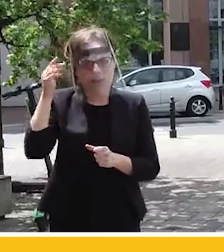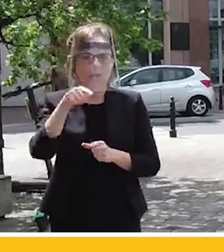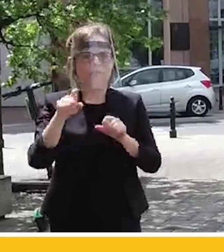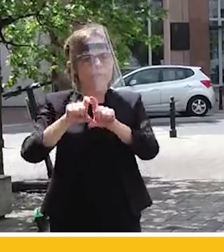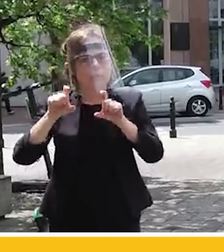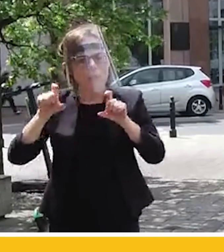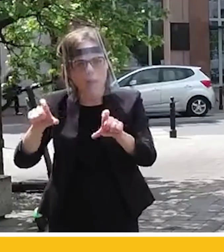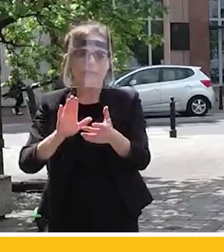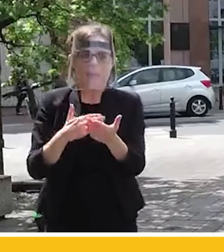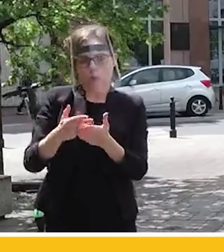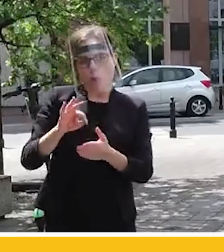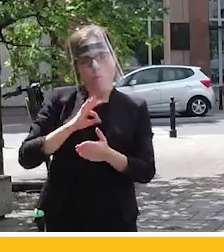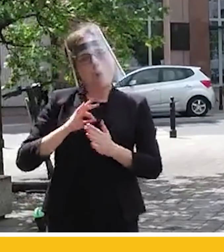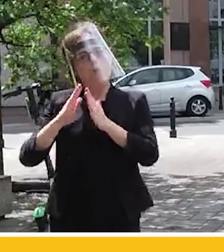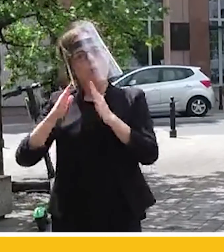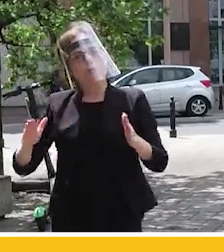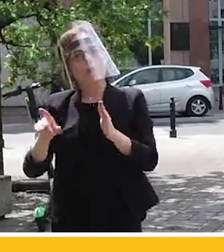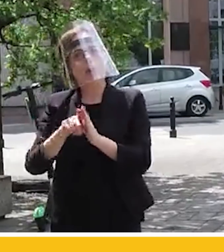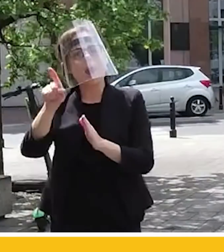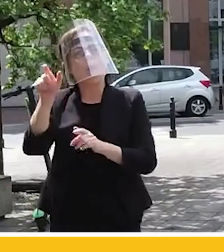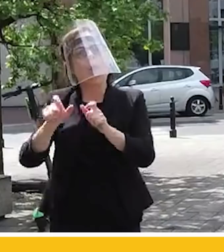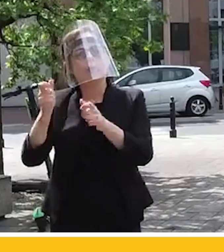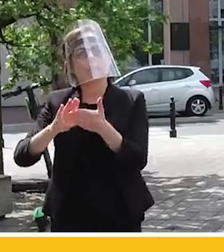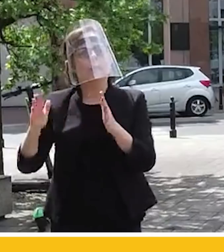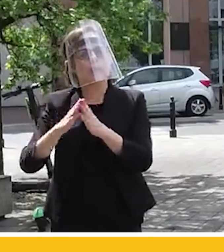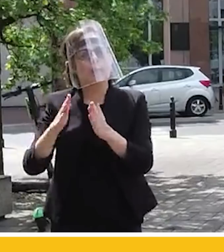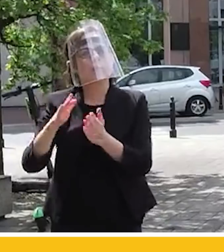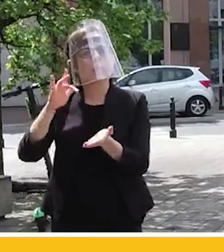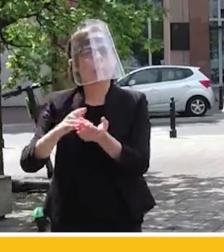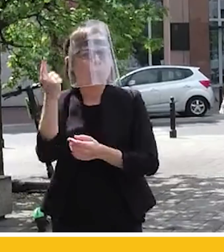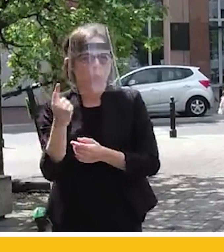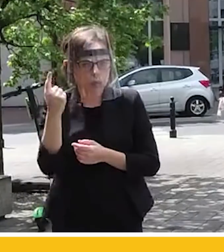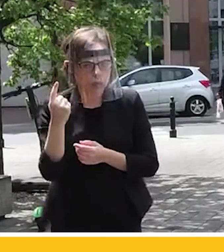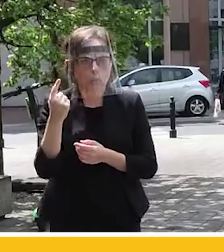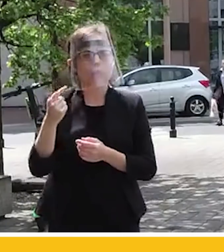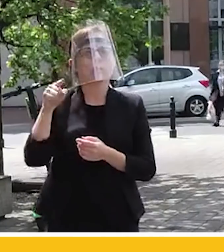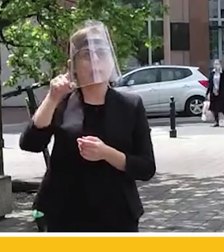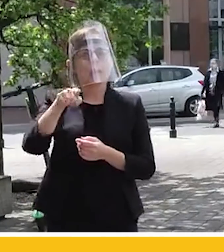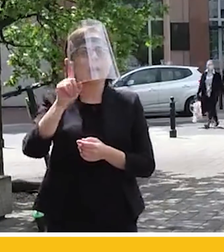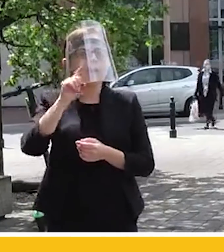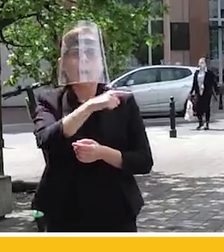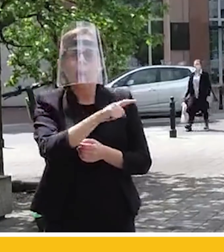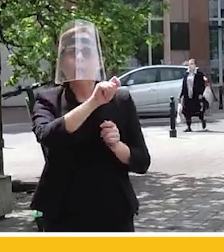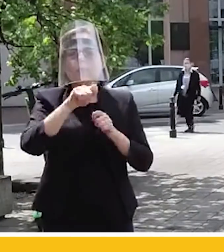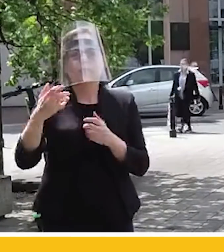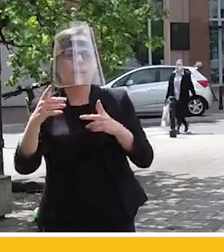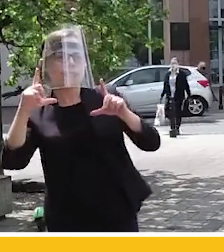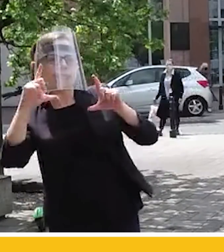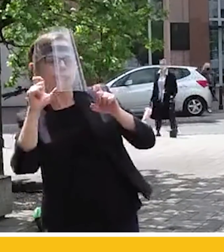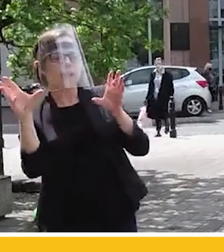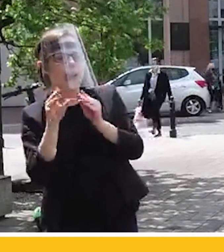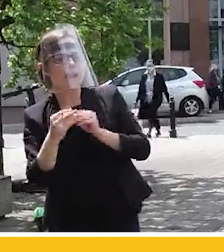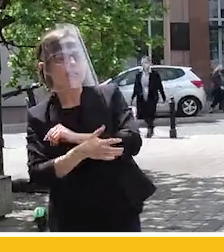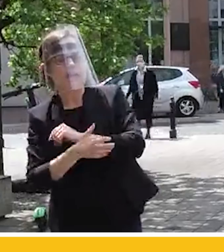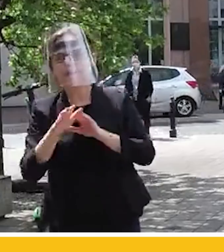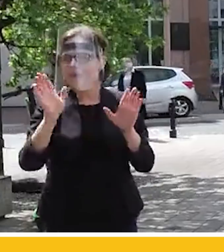jak moje schronisko dla osób bezdomnych na Ursusie on przyjeżdża nie po fotografie z osobą ubogą. Ale po to, żeby się